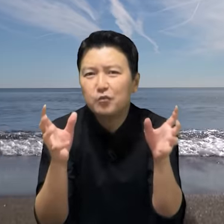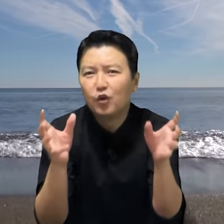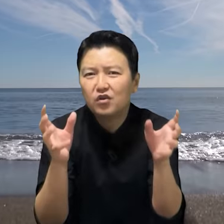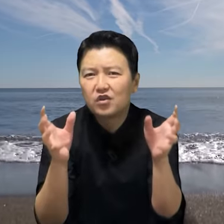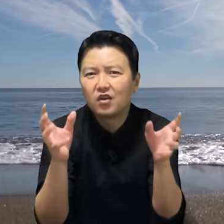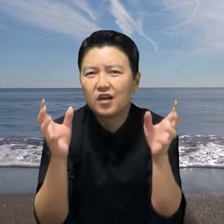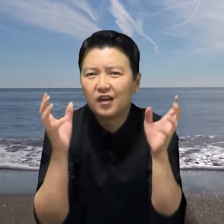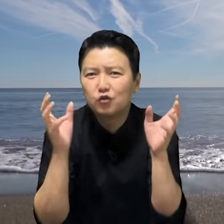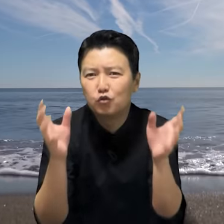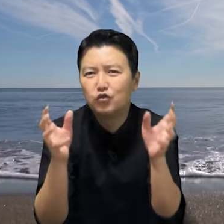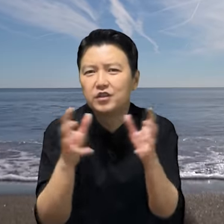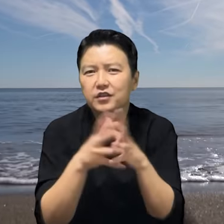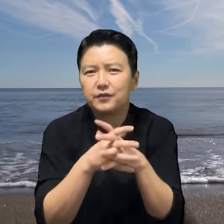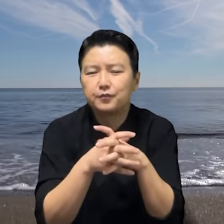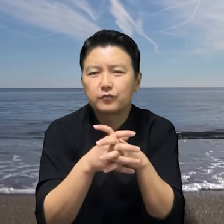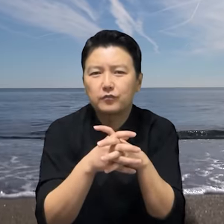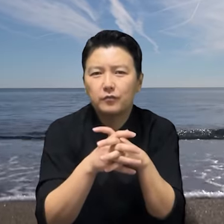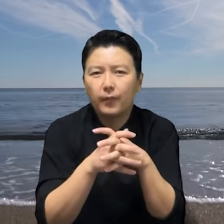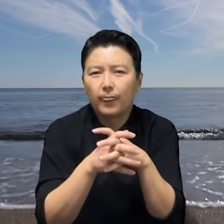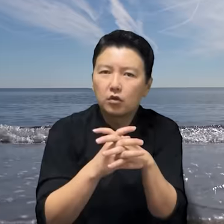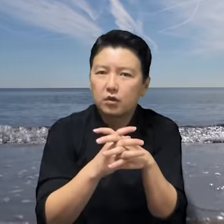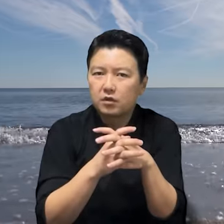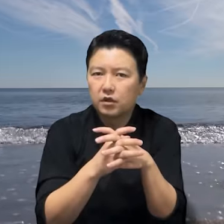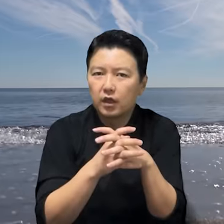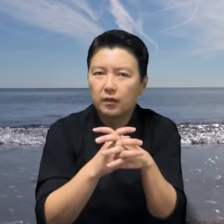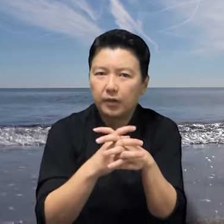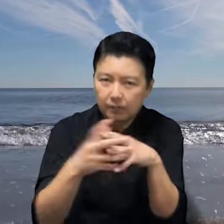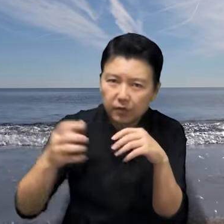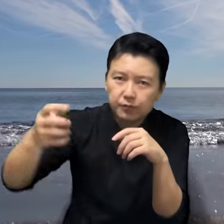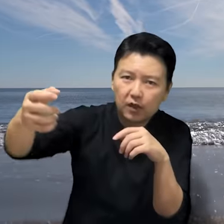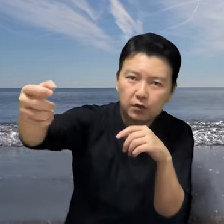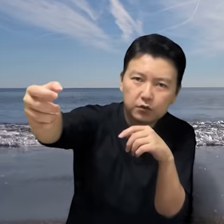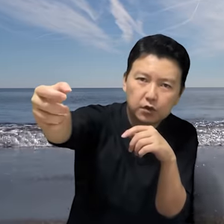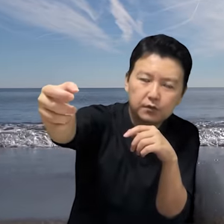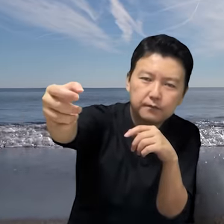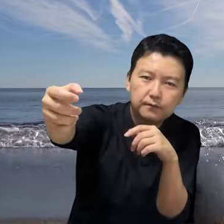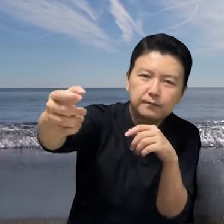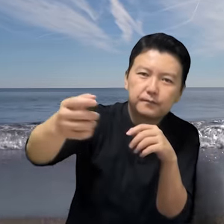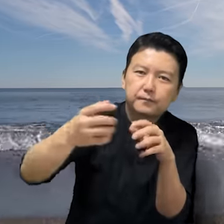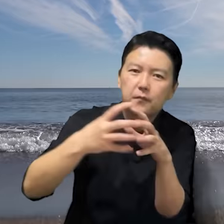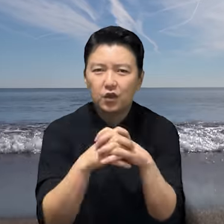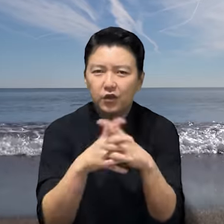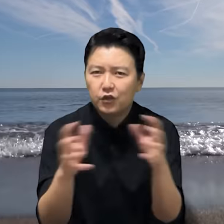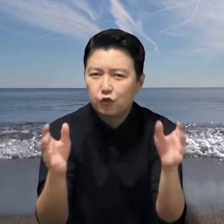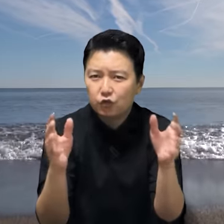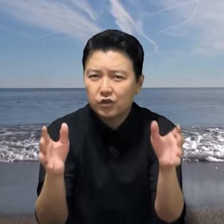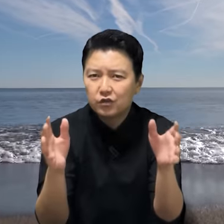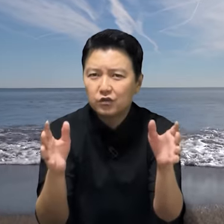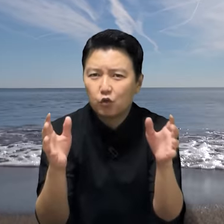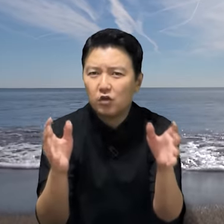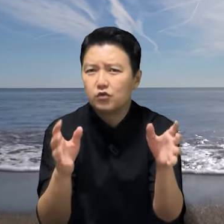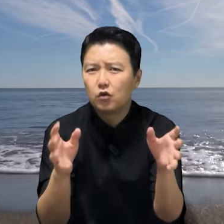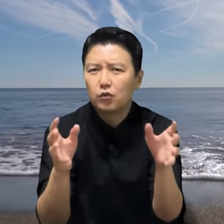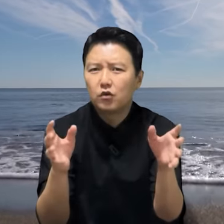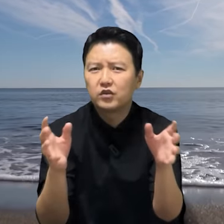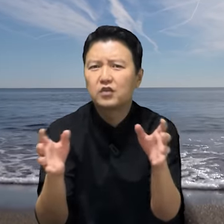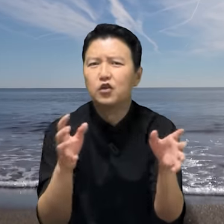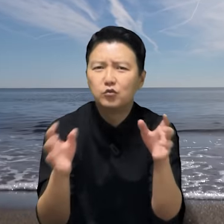멍청한 룰린은 어떻게 쓰냐? 방법 좀 알려줘! 이 룰린은 권총 보고 그냥 너무